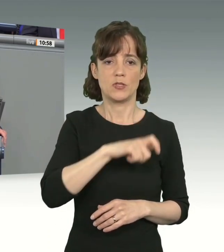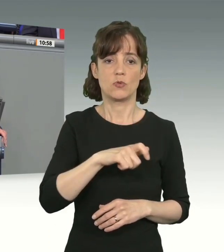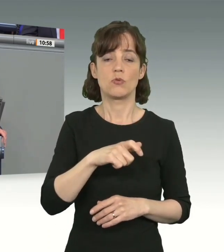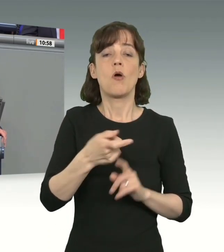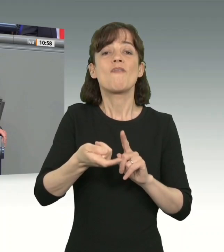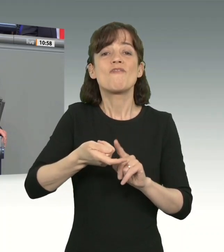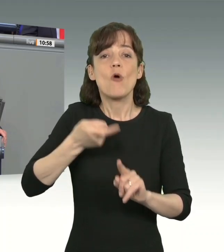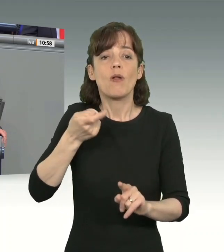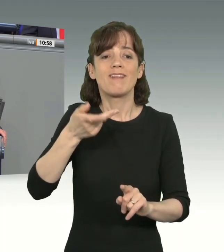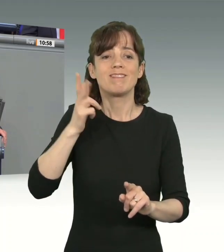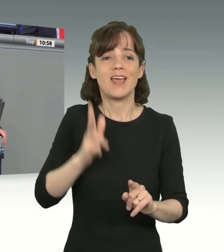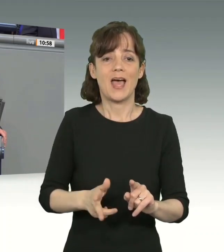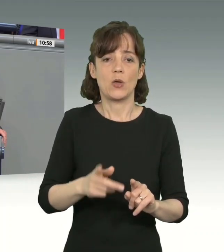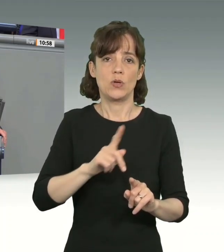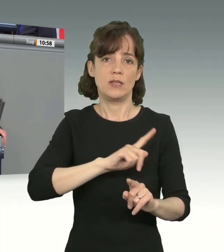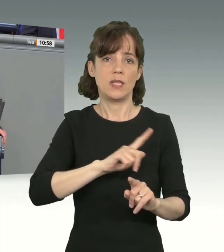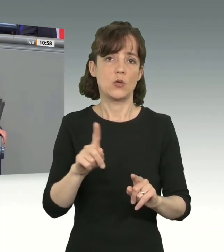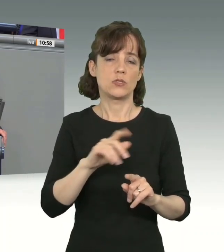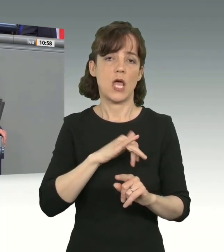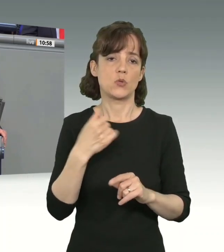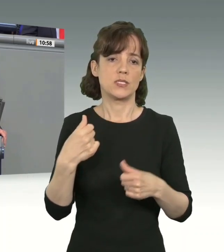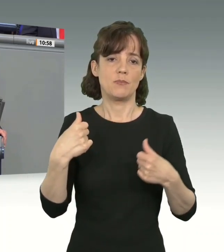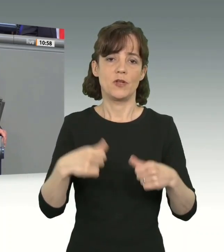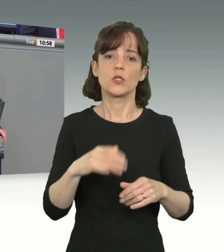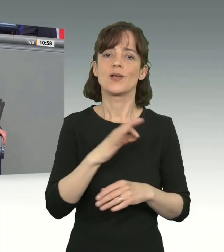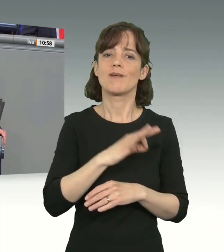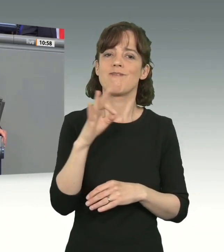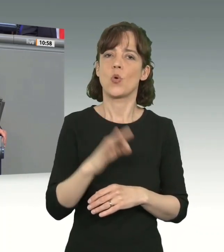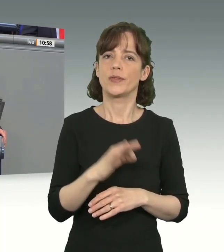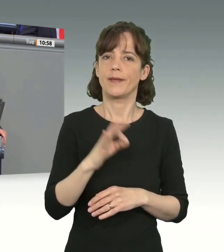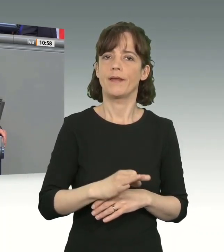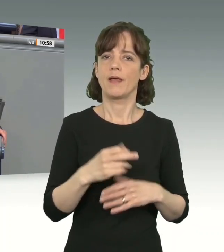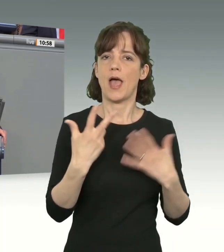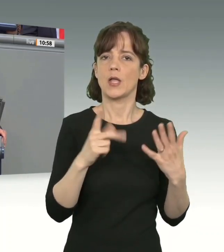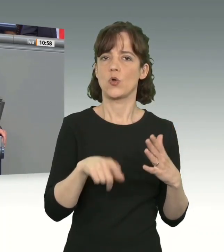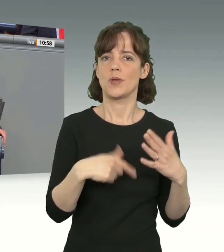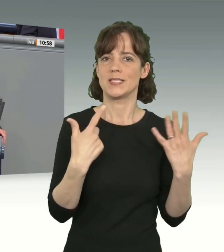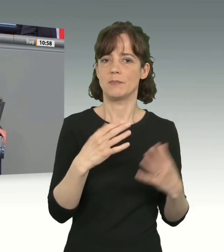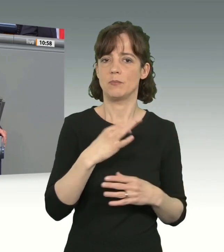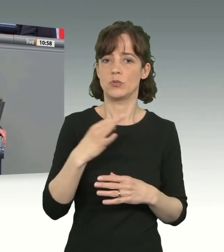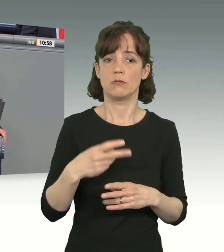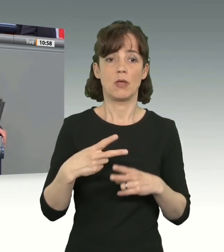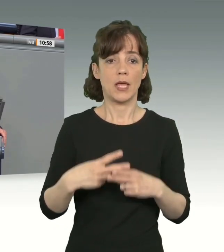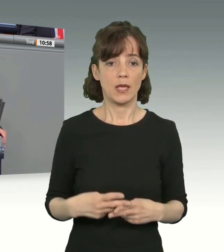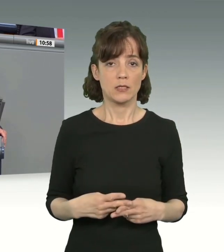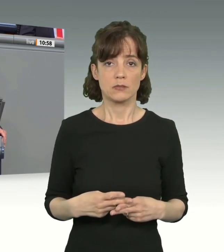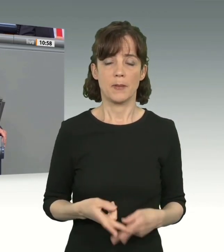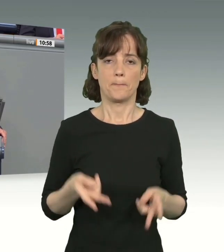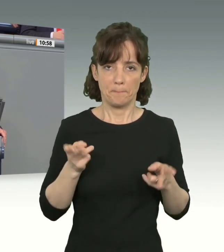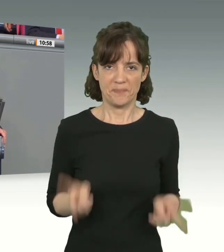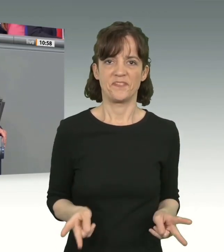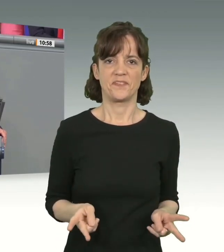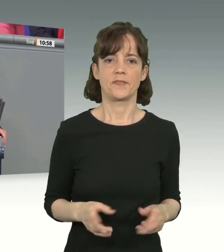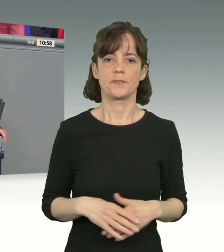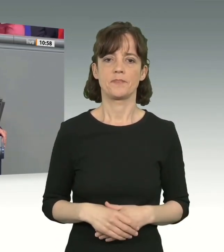.000 Ausreisepflichtigen. Das ist eine Quote von 8,7 Prozent. Der Rest reißt einfach nicht aus.